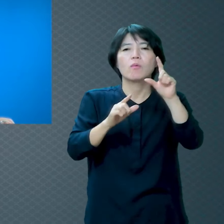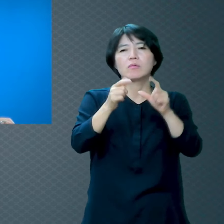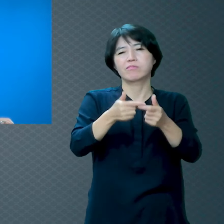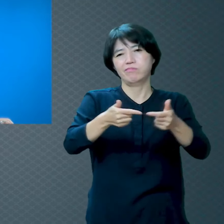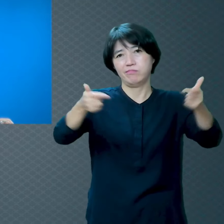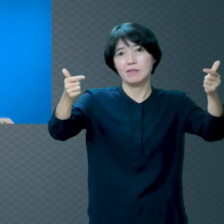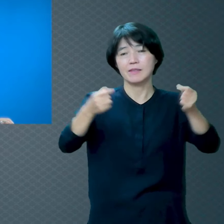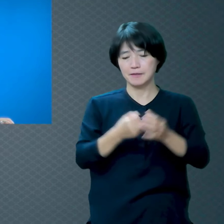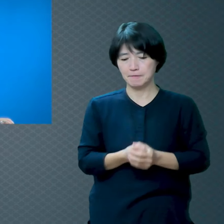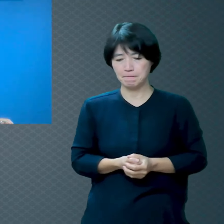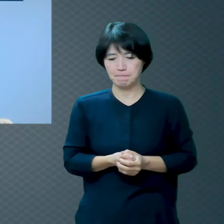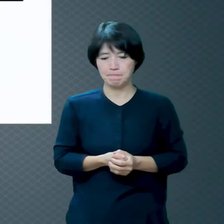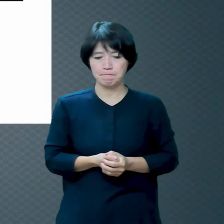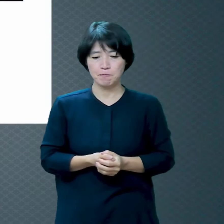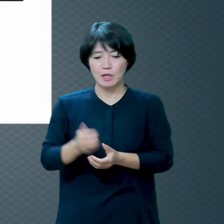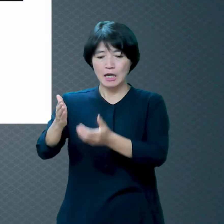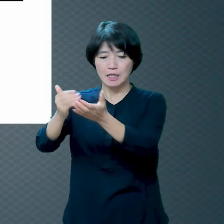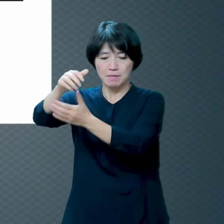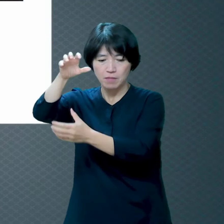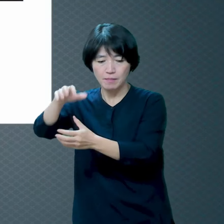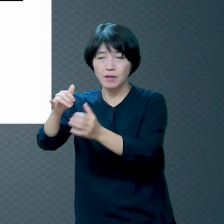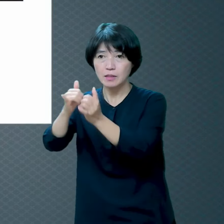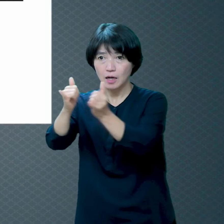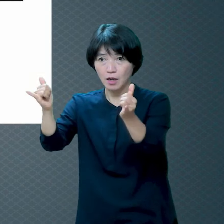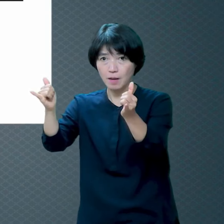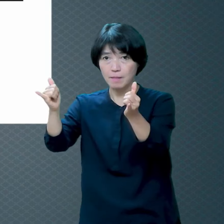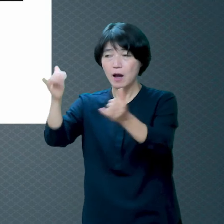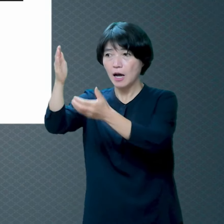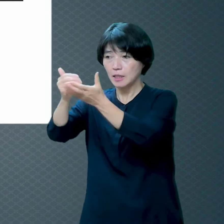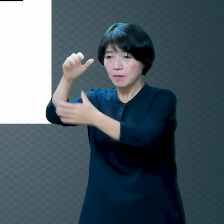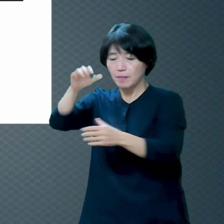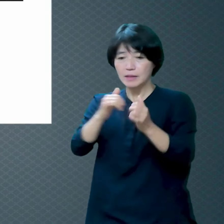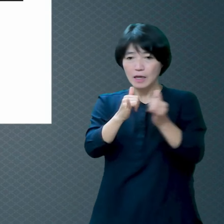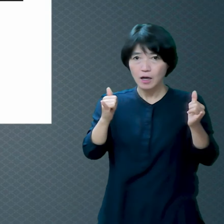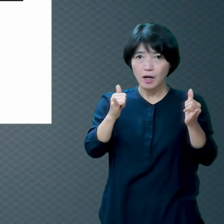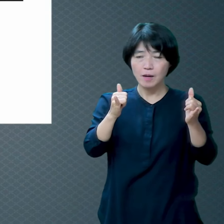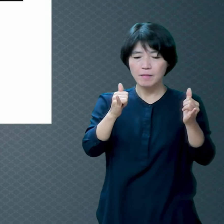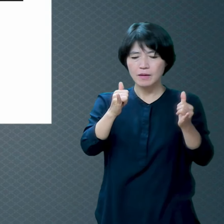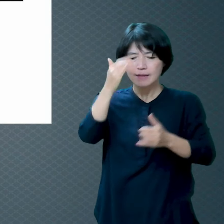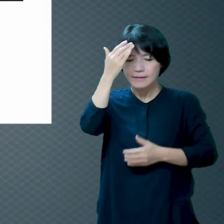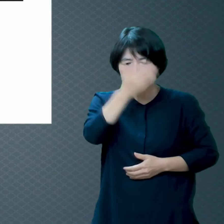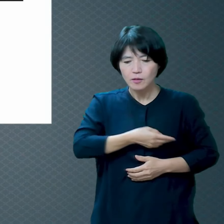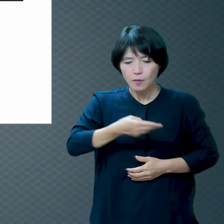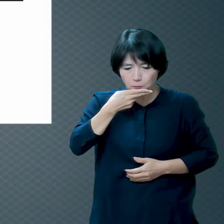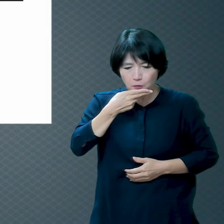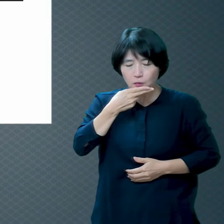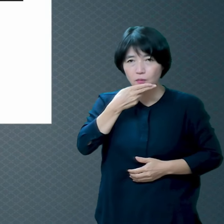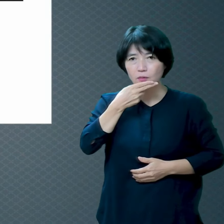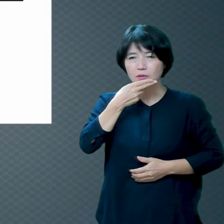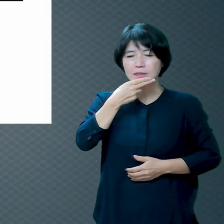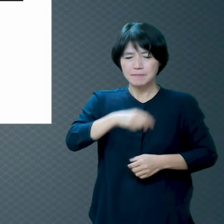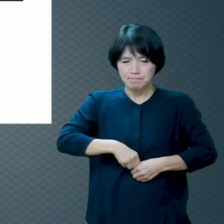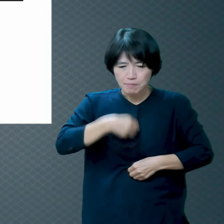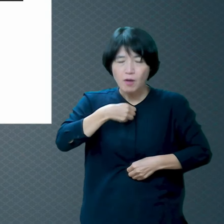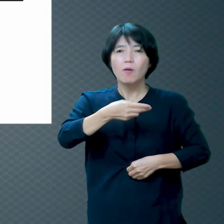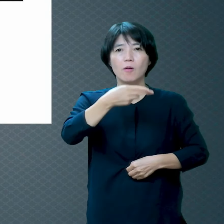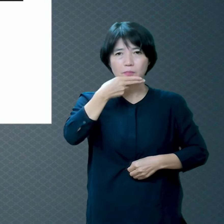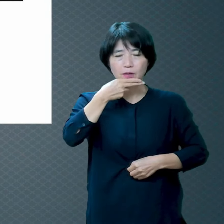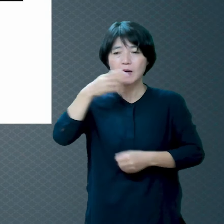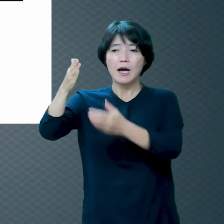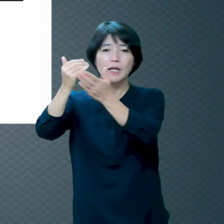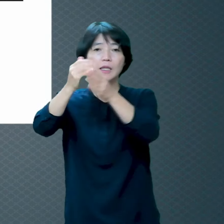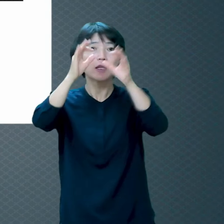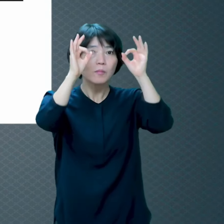그런즉 하나님 앞에서 사람이 어찌 의롭다 하며 부녀에게 선한 자가 어찌 깨끗하다 하랴 하나님의 눈에는